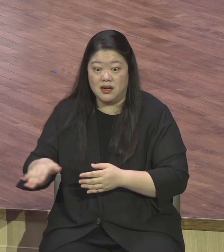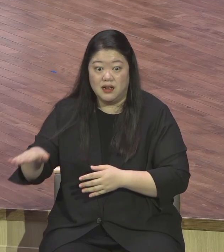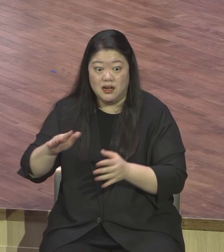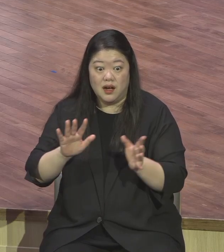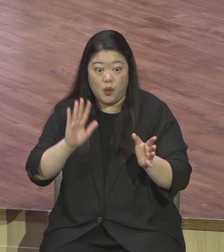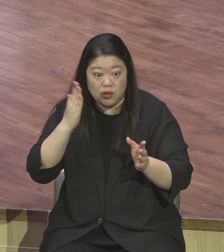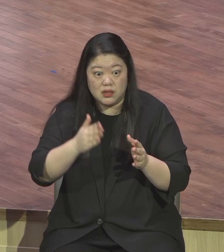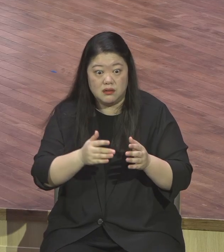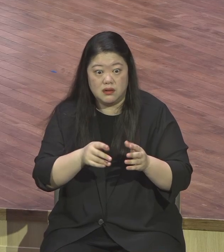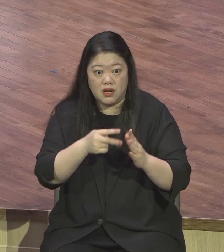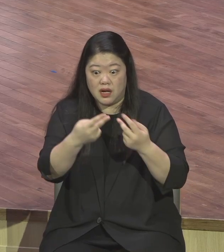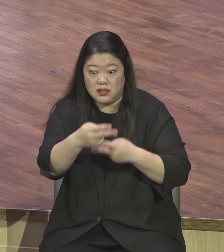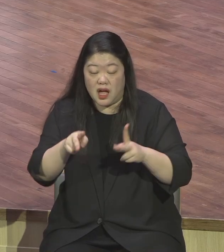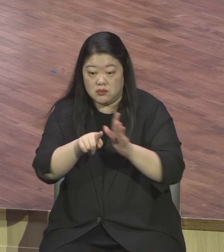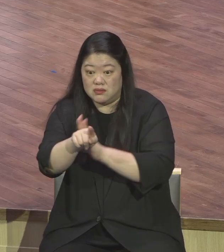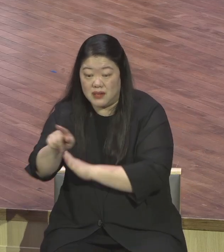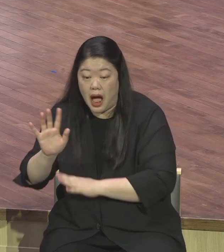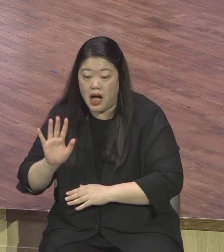적극성을 가지고 결단하느냐 달려있다고